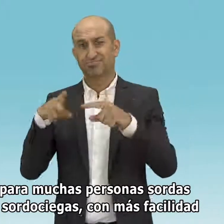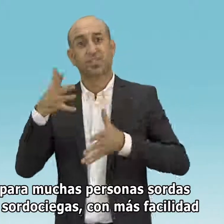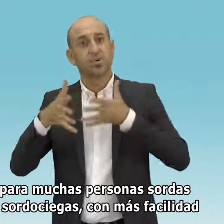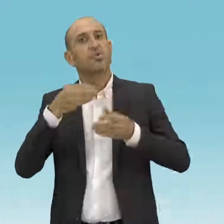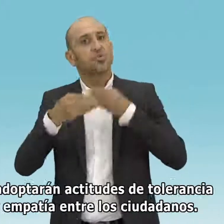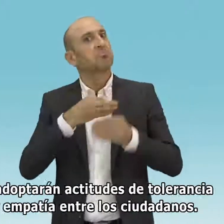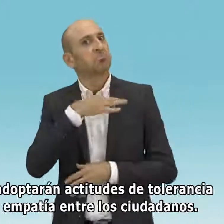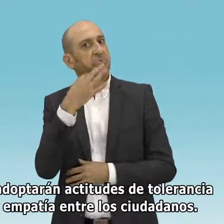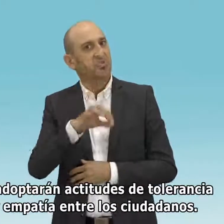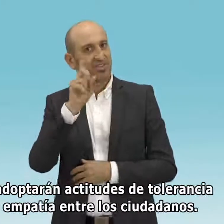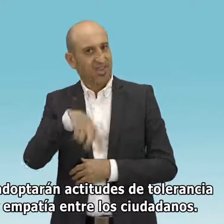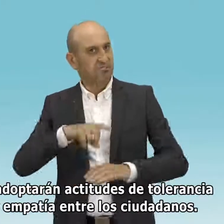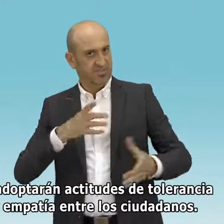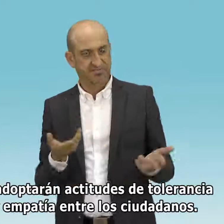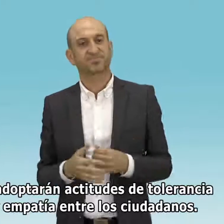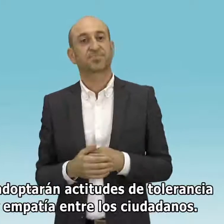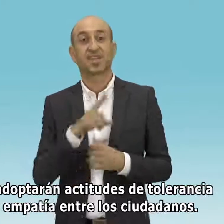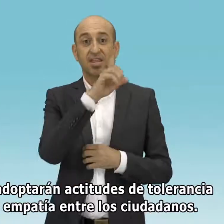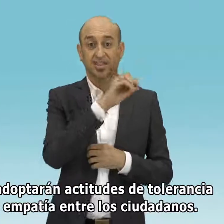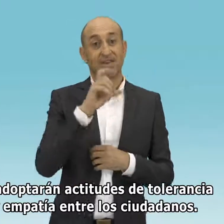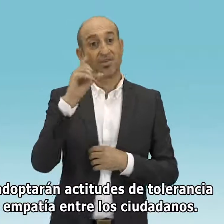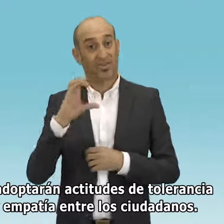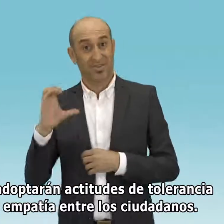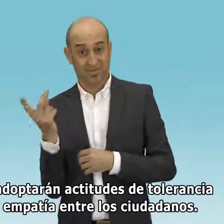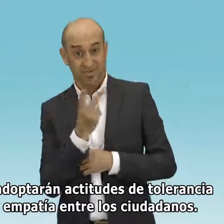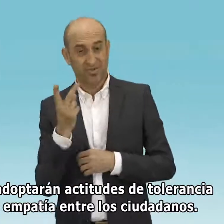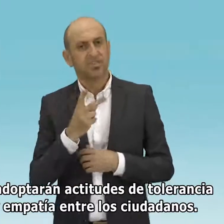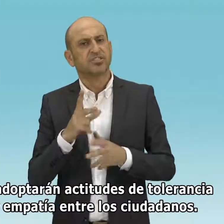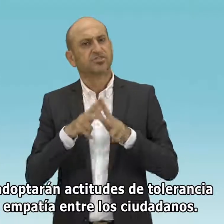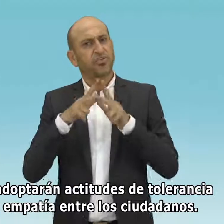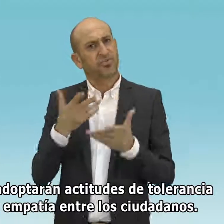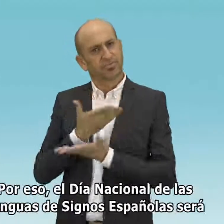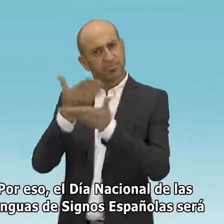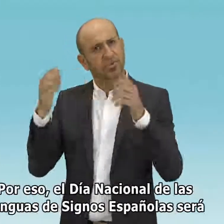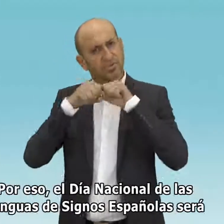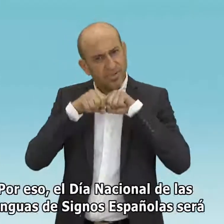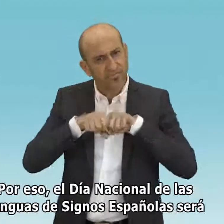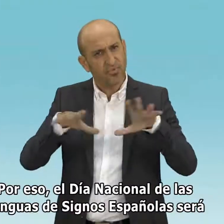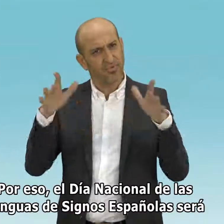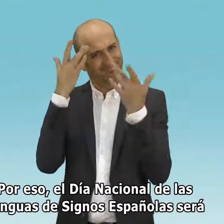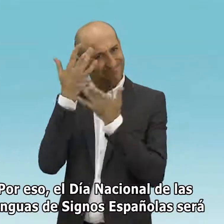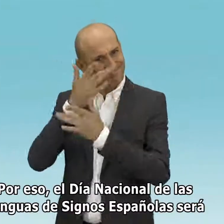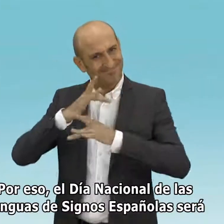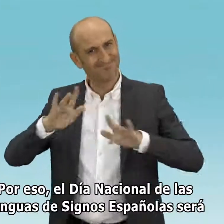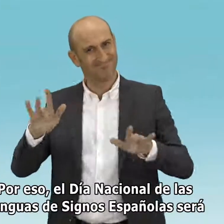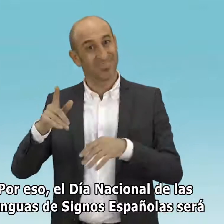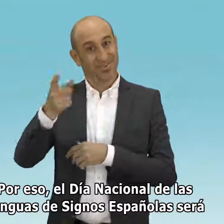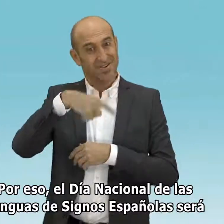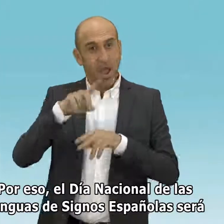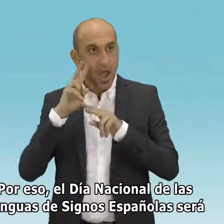facilidad se adoptarán actitudes de tolerancia y empatía entre los ciudadanos. Por eso, el Día Nacional de las